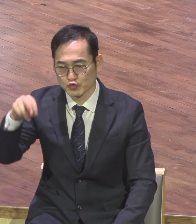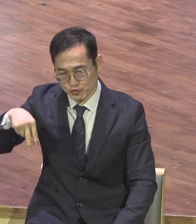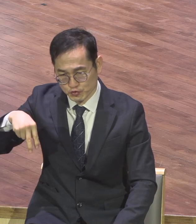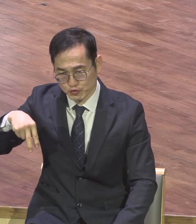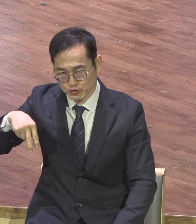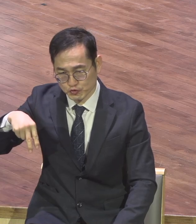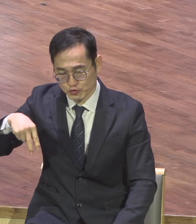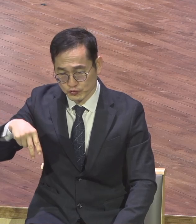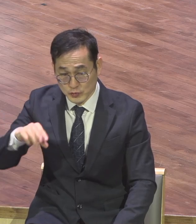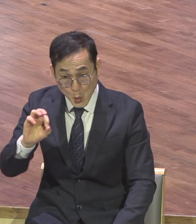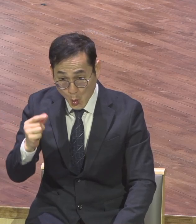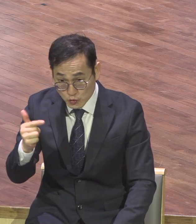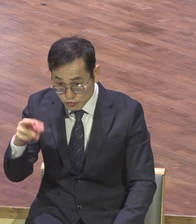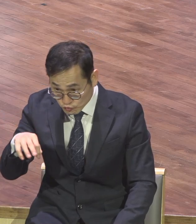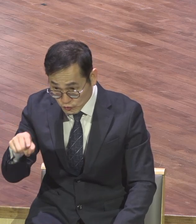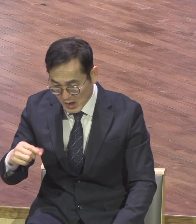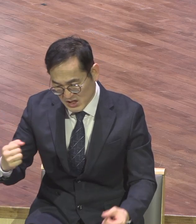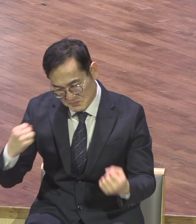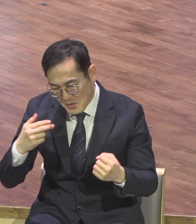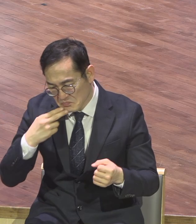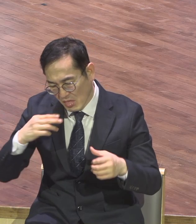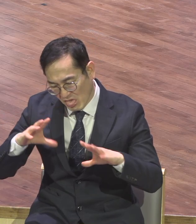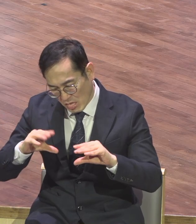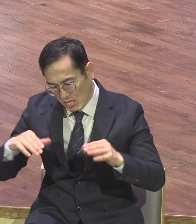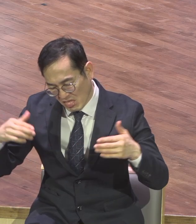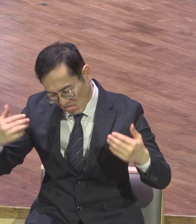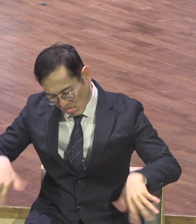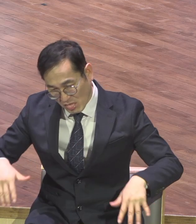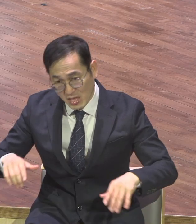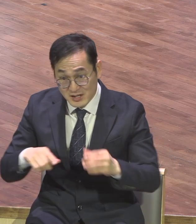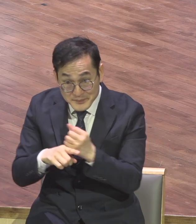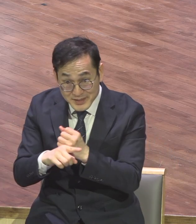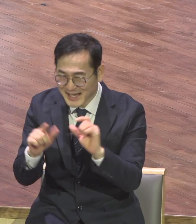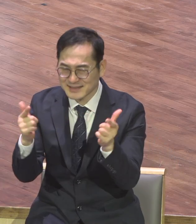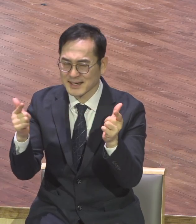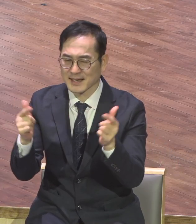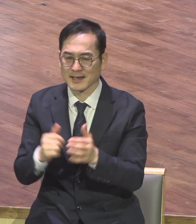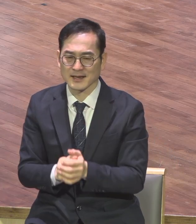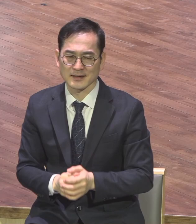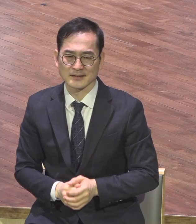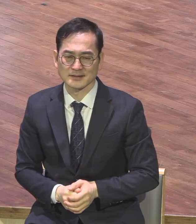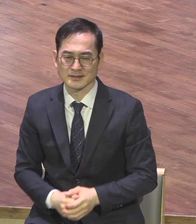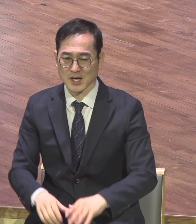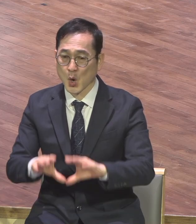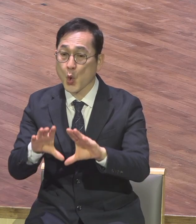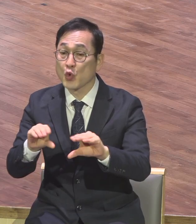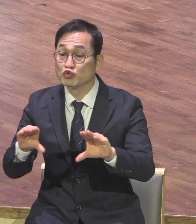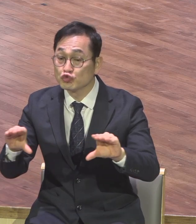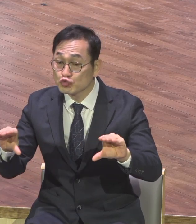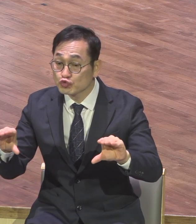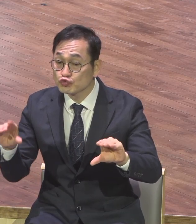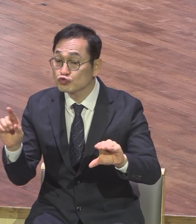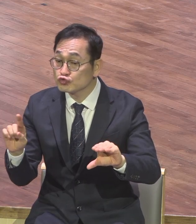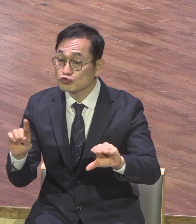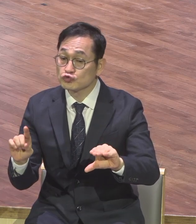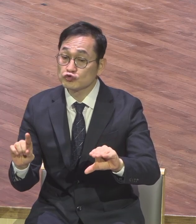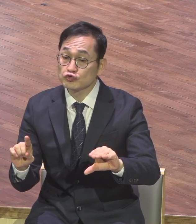없는 무기력한 상태를 생각할 수 있는데 오히려 그 반대입니다 이 원유에 보면 여기서 나오는